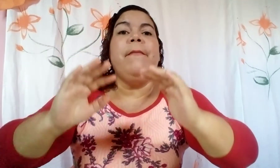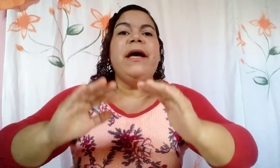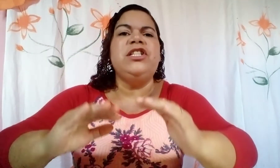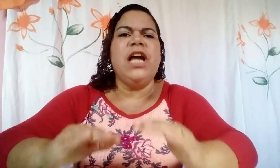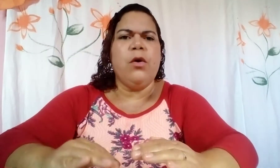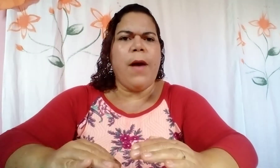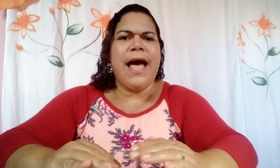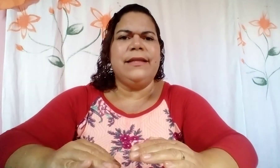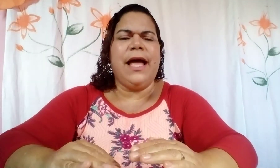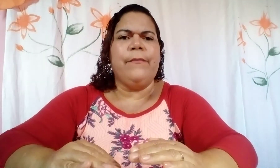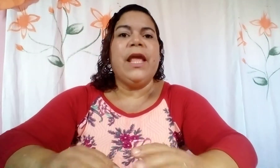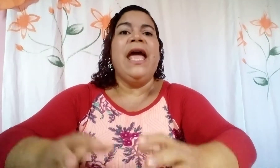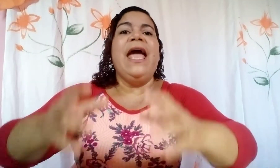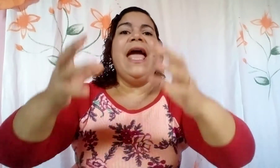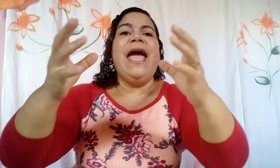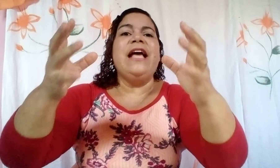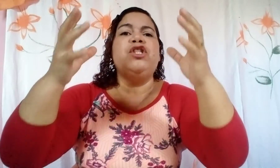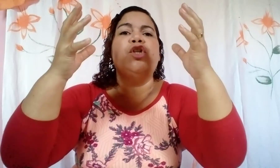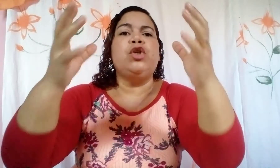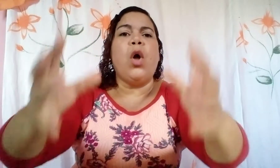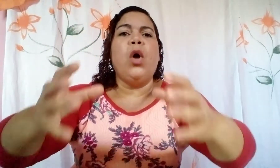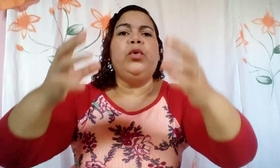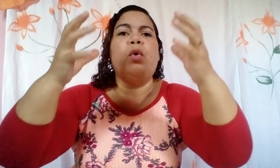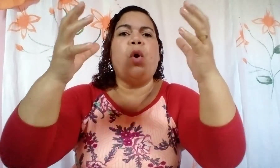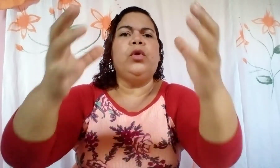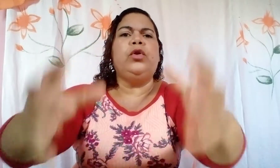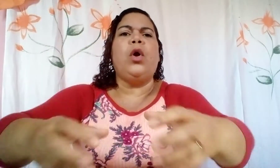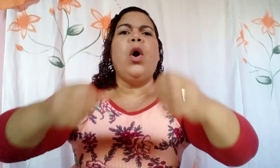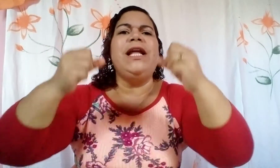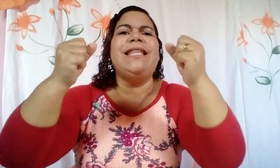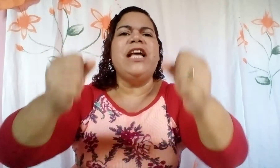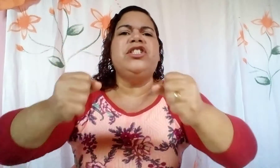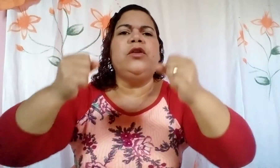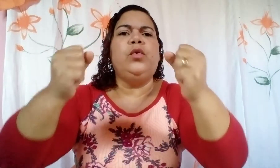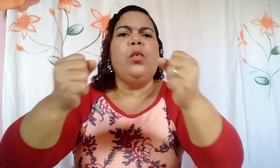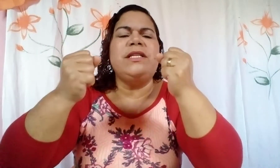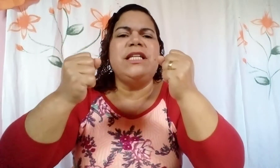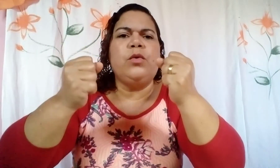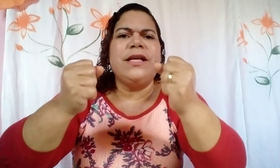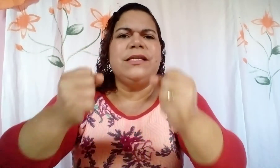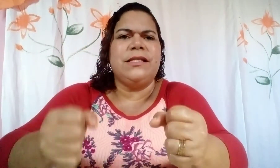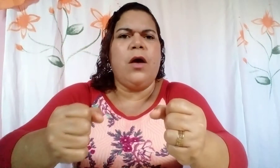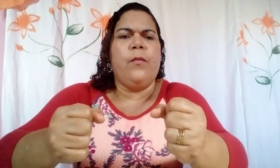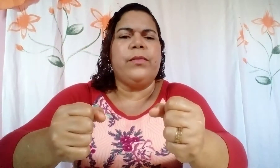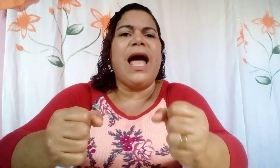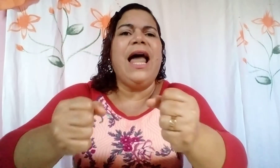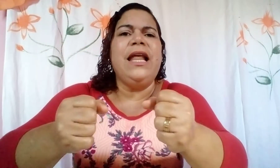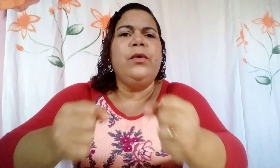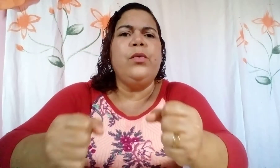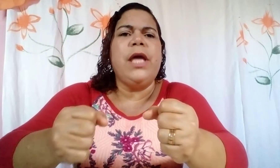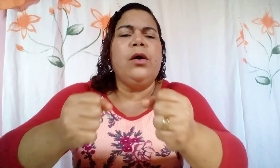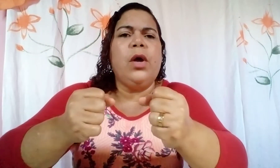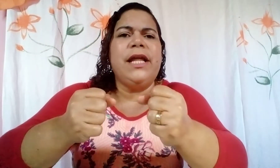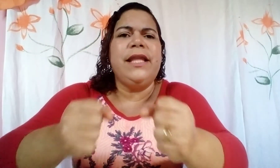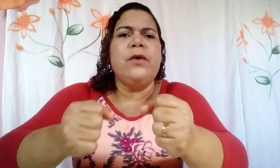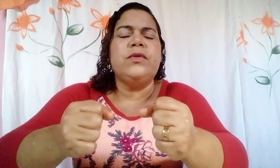abaixa a guarda, estou no controle desta tua situação, aleluia, glória a Deus,